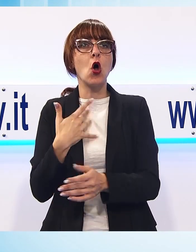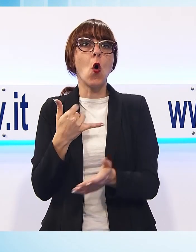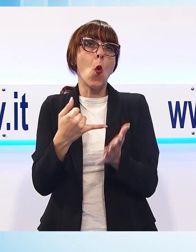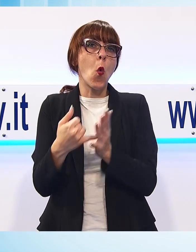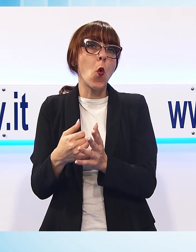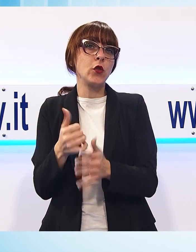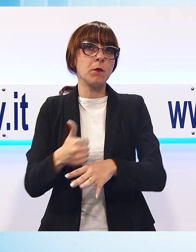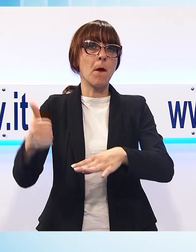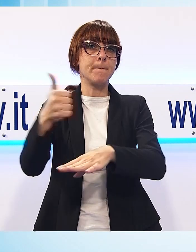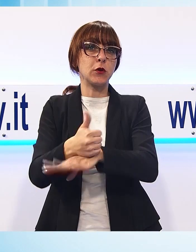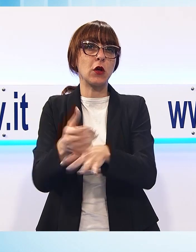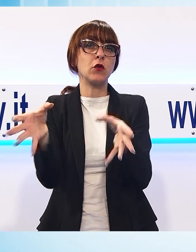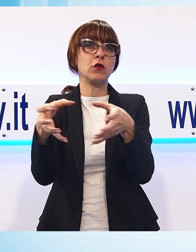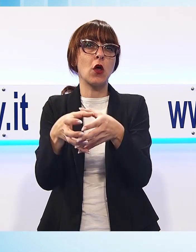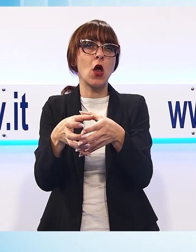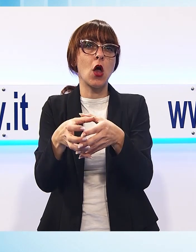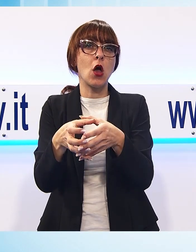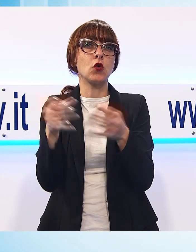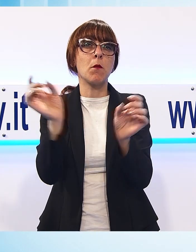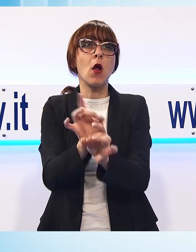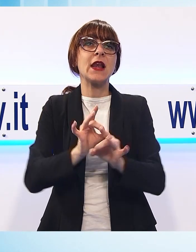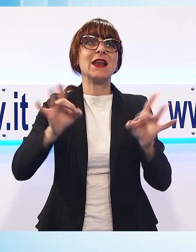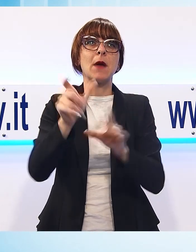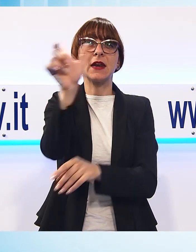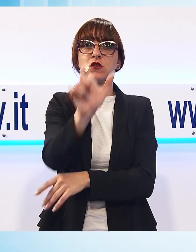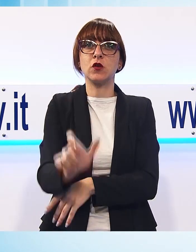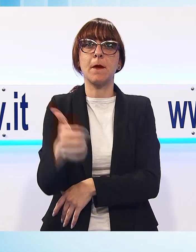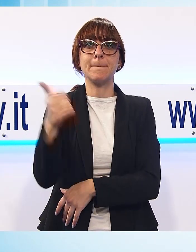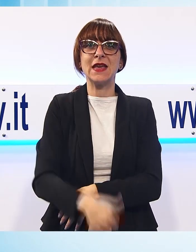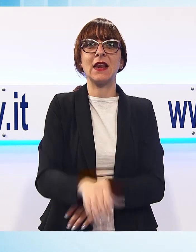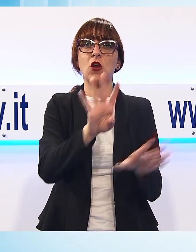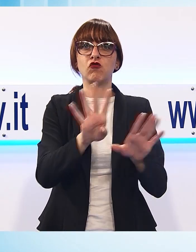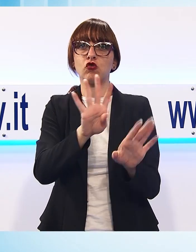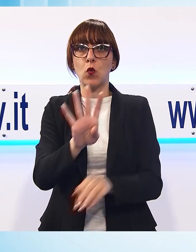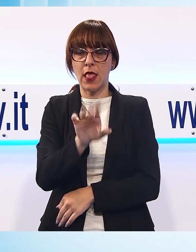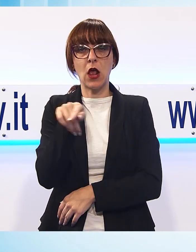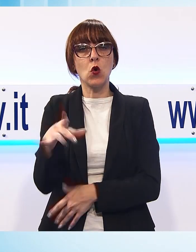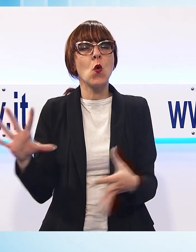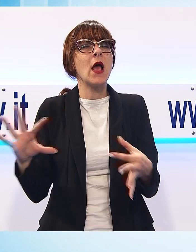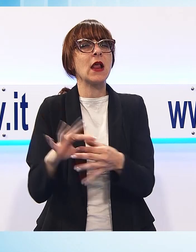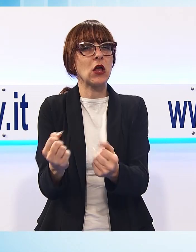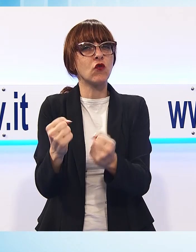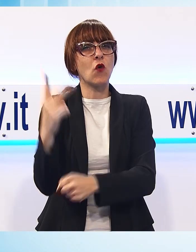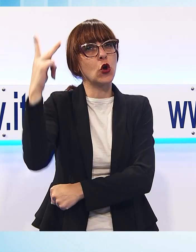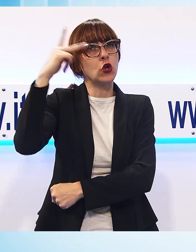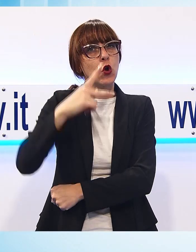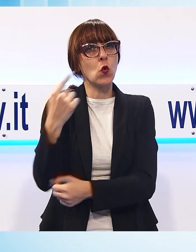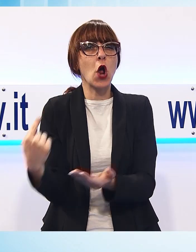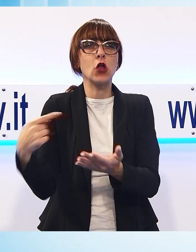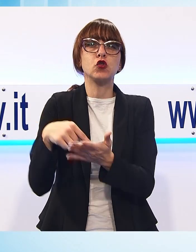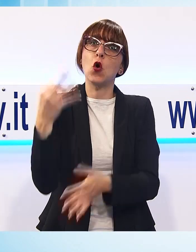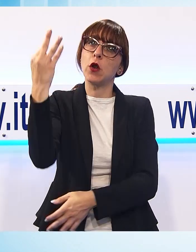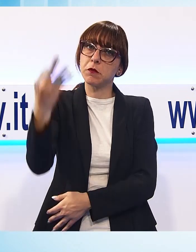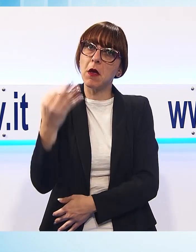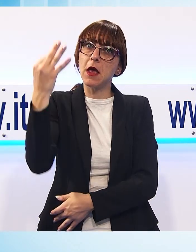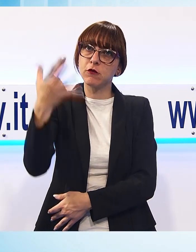1944, in particolare della liberazione di Lucca. Città a cui è rimasto fortemente legato, tanto da tornare spesso